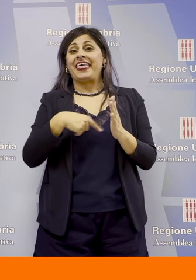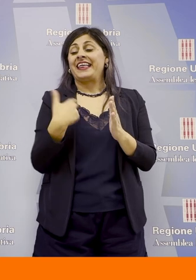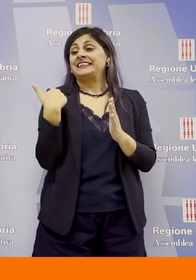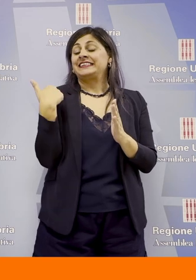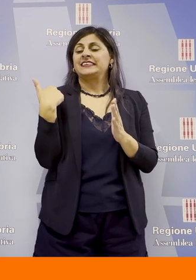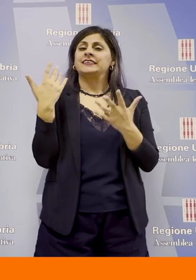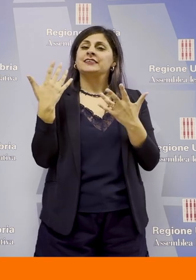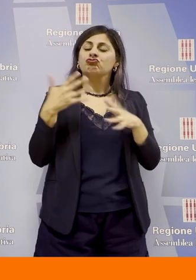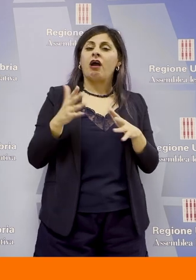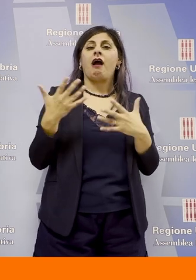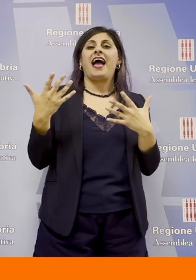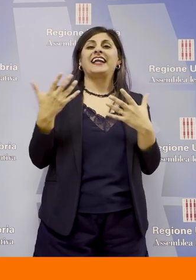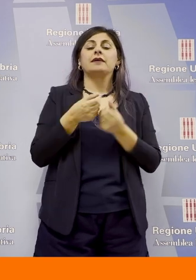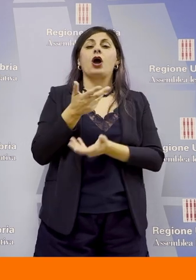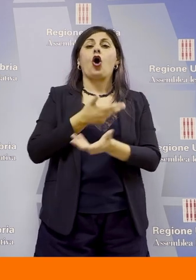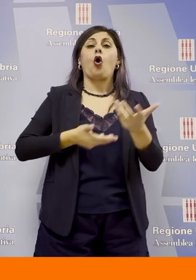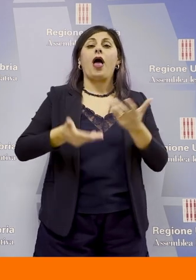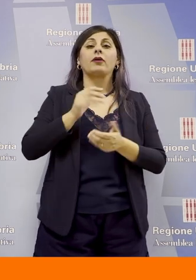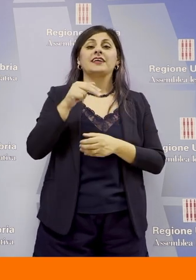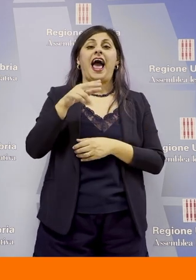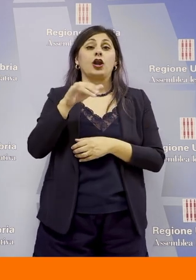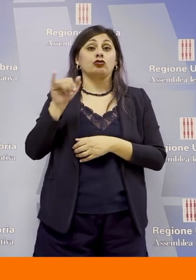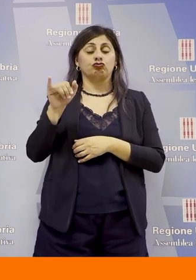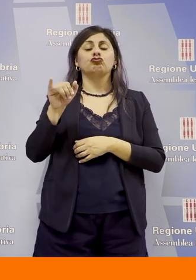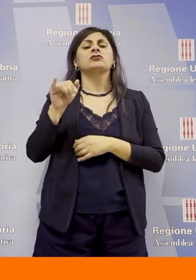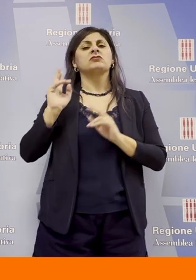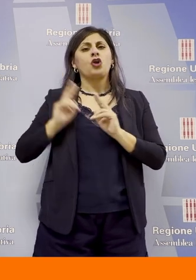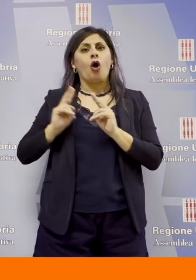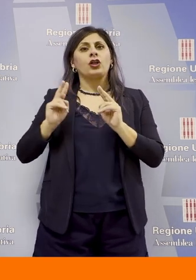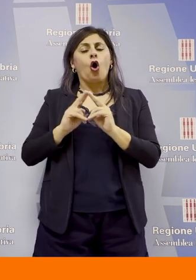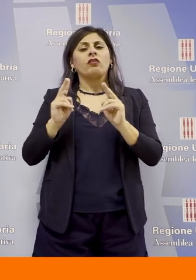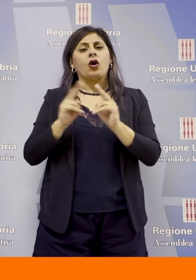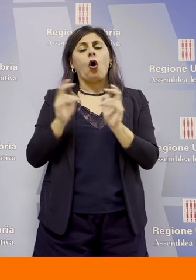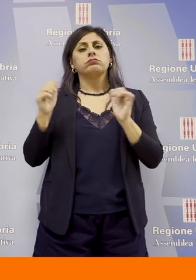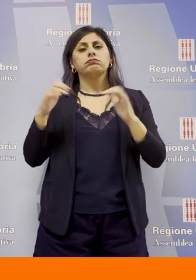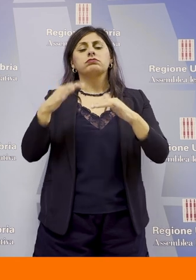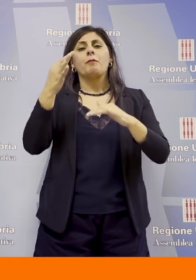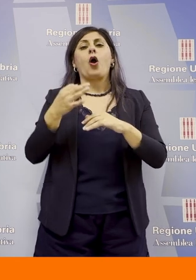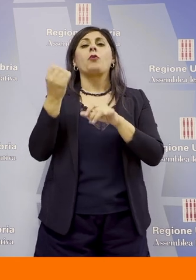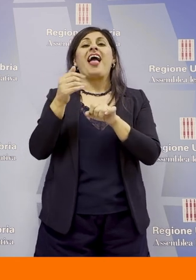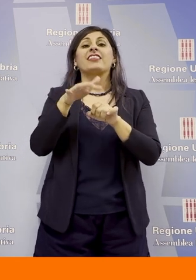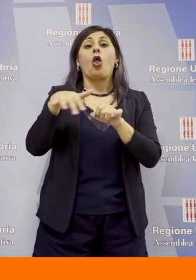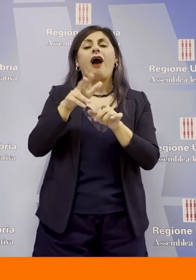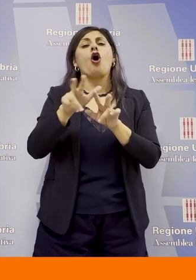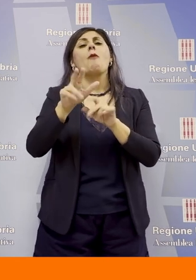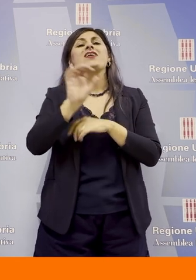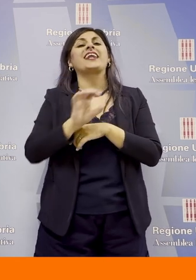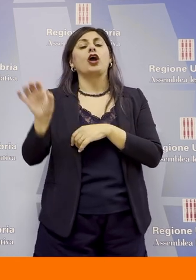sviluppato con la collaborazione del Lanci e tutta una serie di incontri con gli enti locali i comuni della nostra regione proprio per